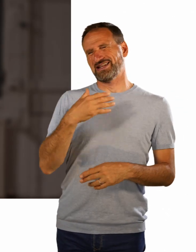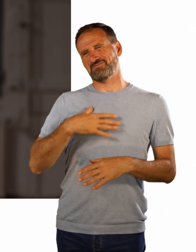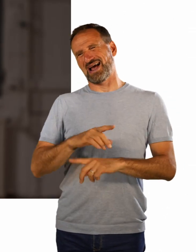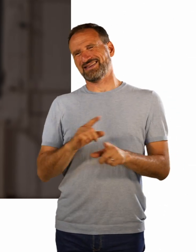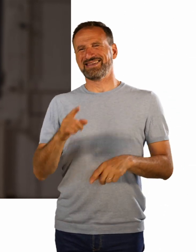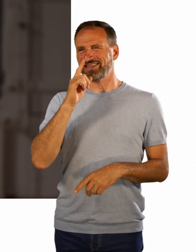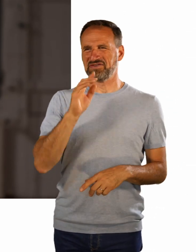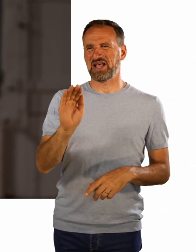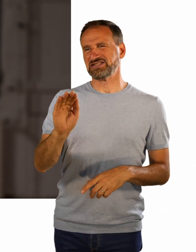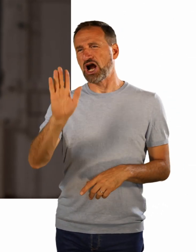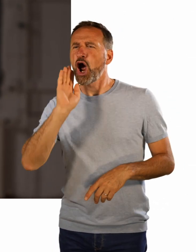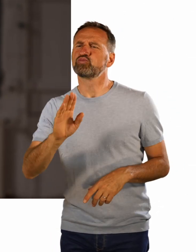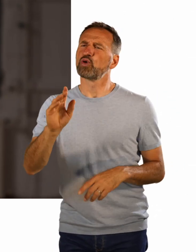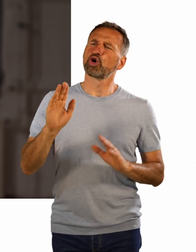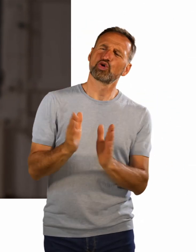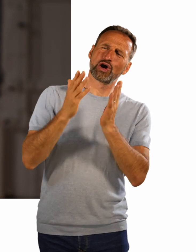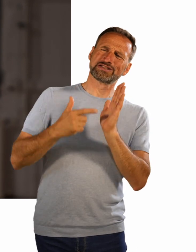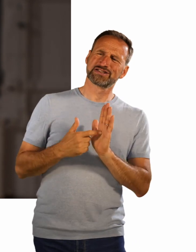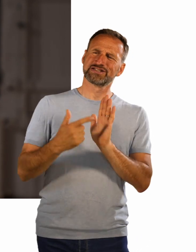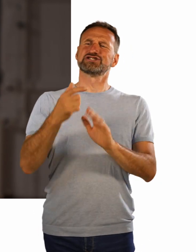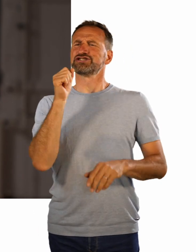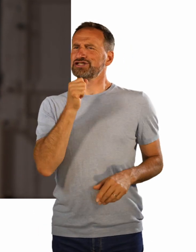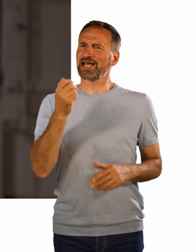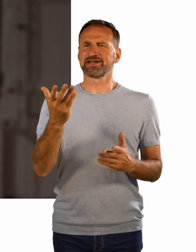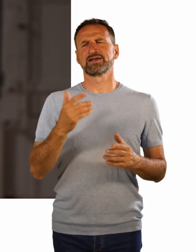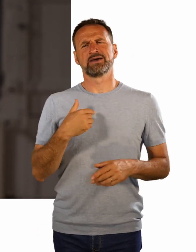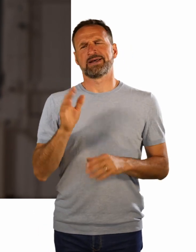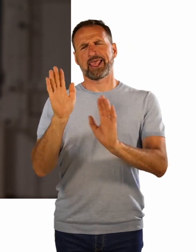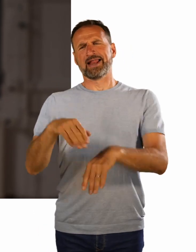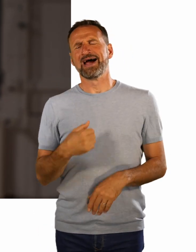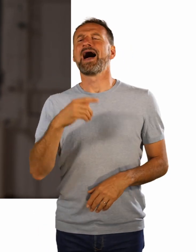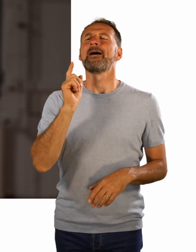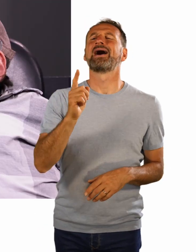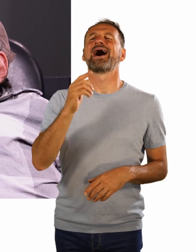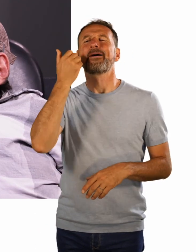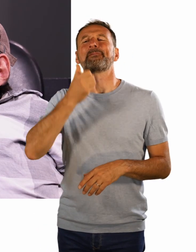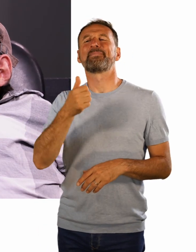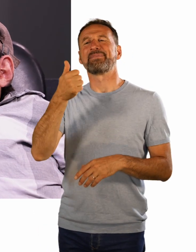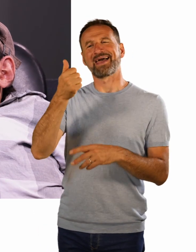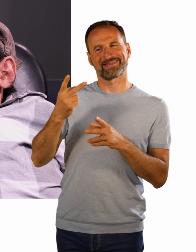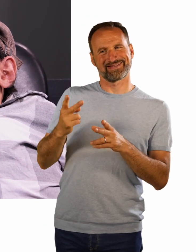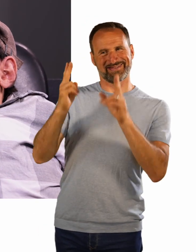Deswegen lasse ich diese Frage und wir schauen uns einfach einen Einspieler an. Vollstudio 13 Jazz.